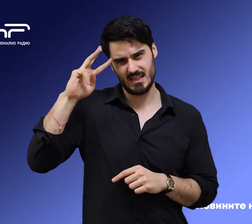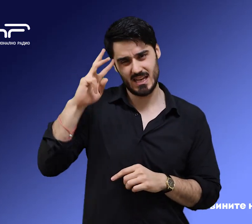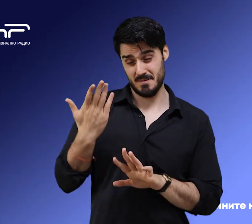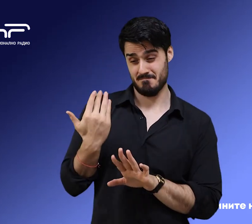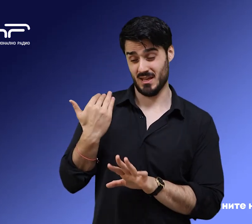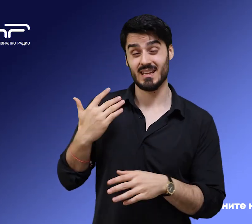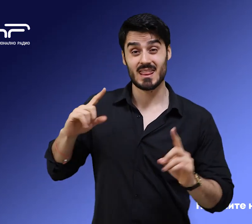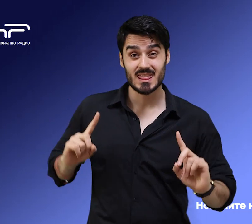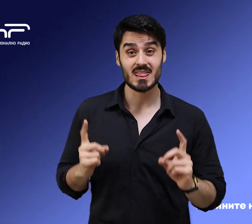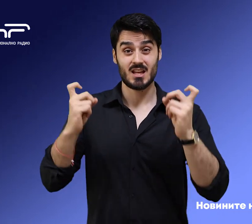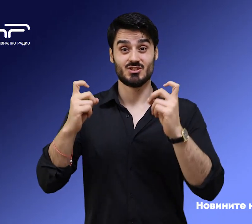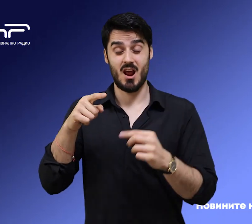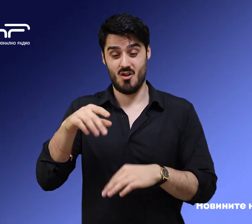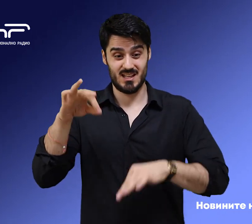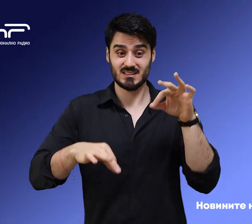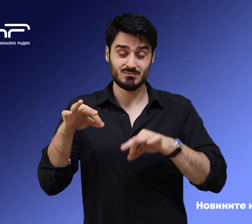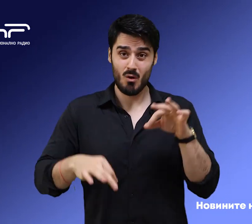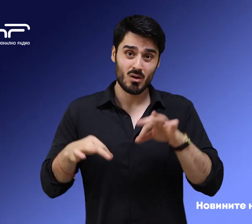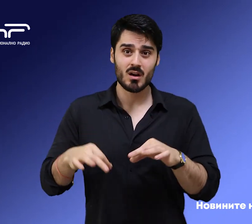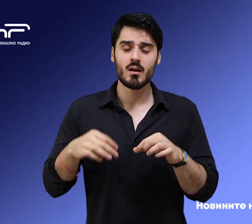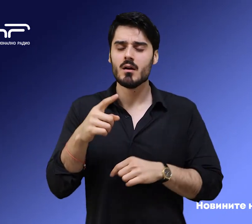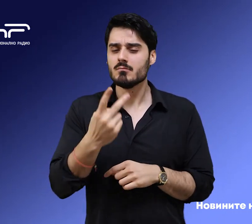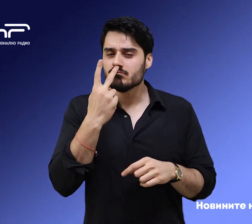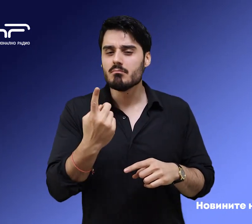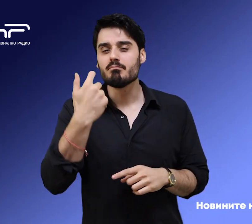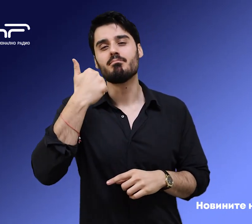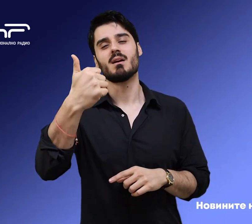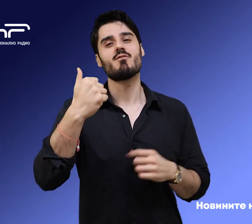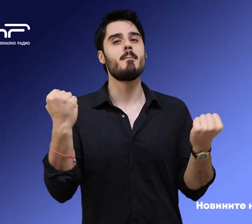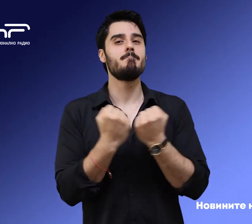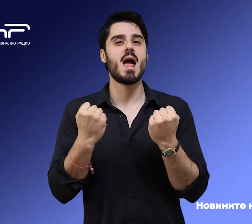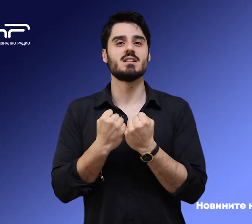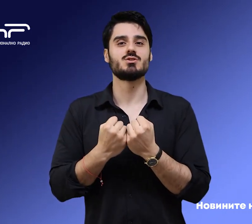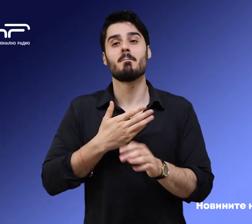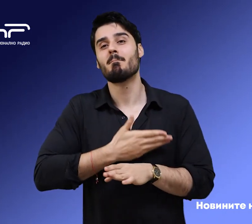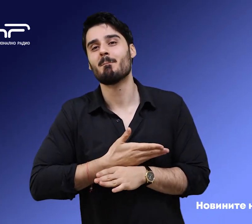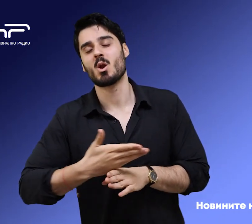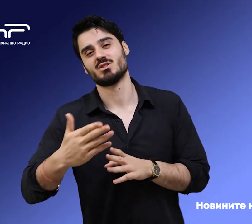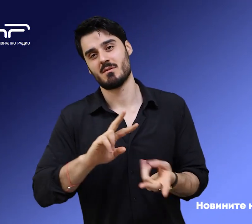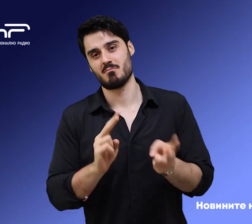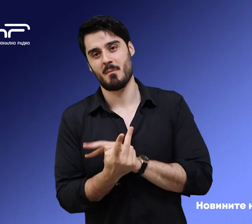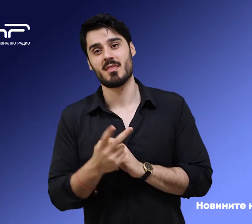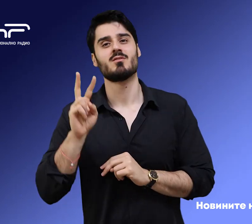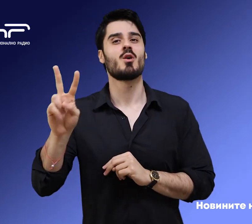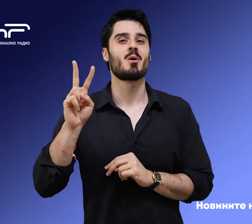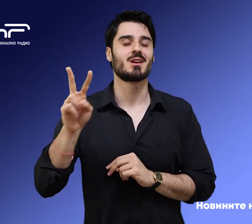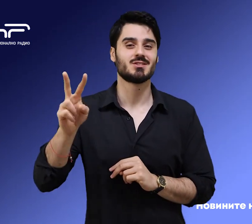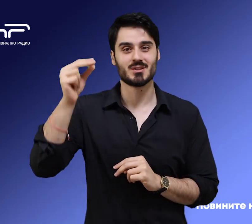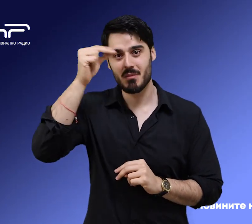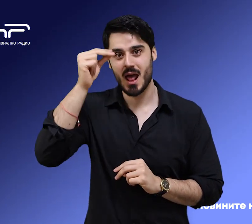официалното начало на предизборната кампания, агенцията отчита първо място за новата коалиция Продължаваме промяната Демократична България. Тя